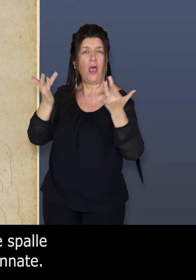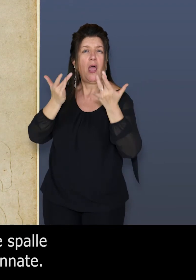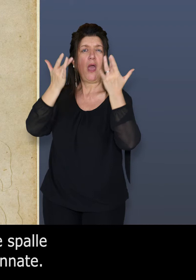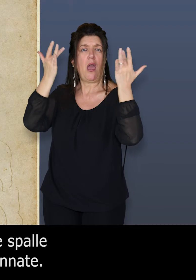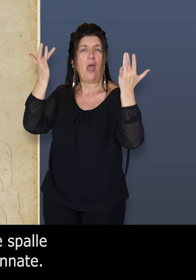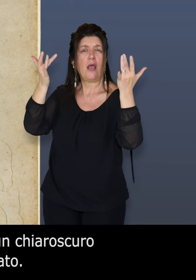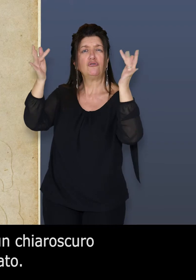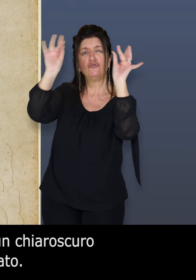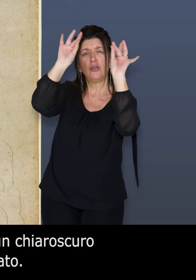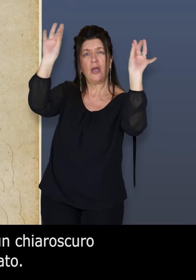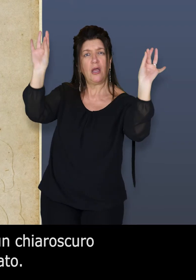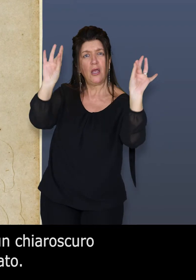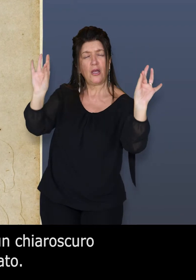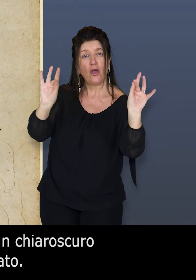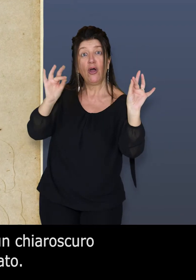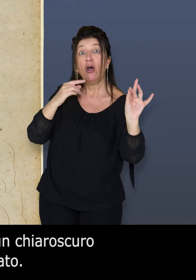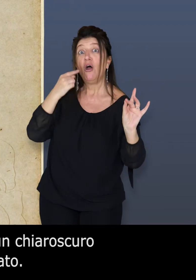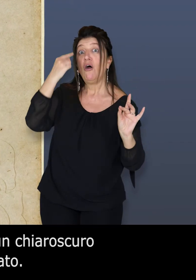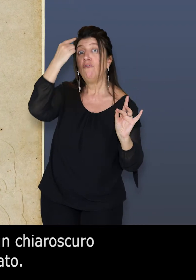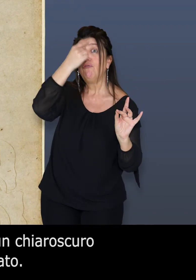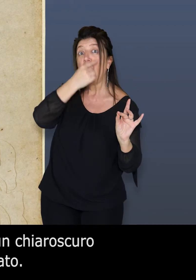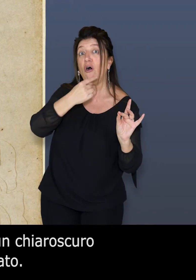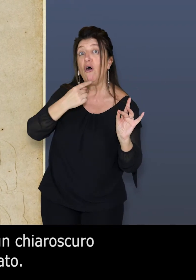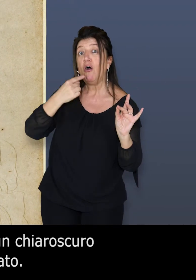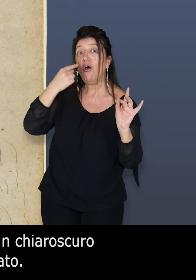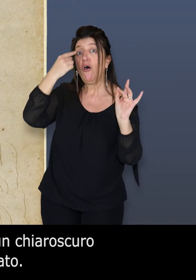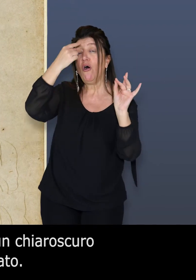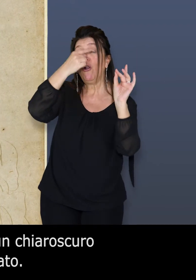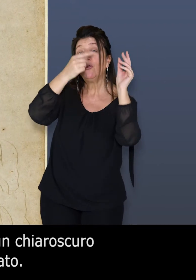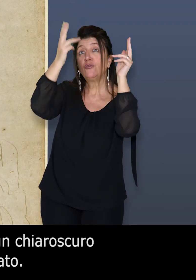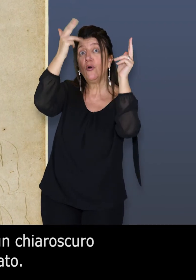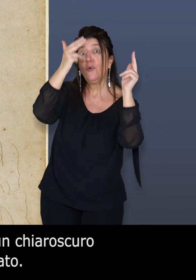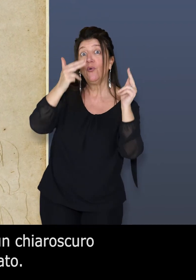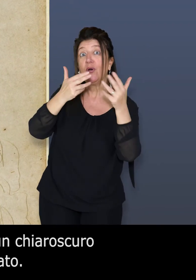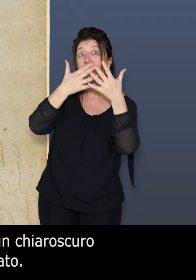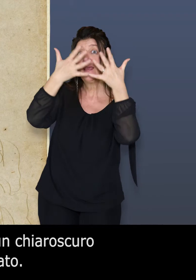Il volto è modellato con un chiaroscuro leggero e delicato.